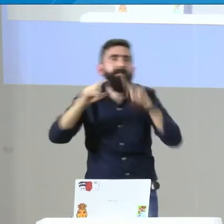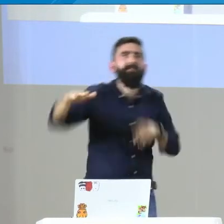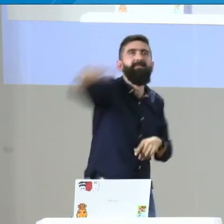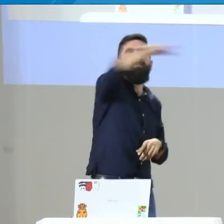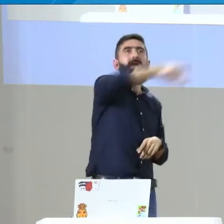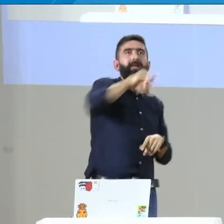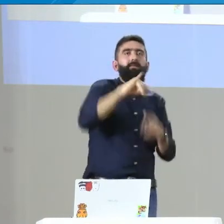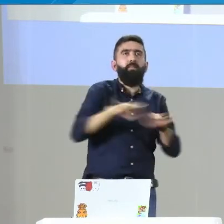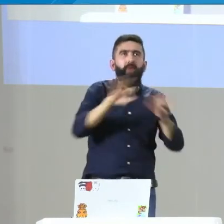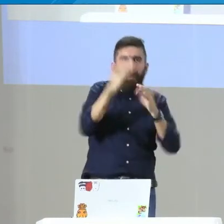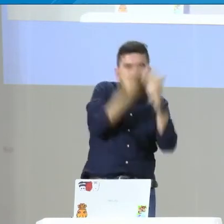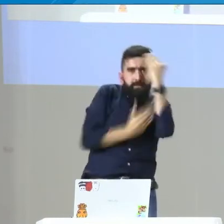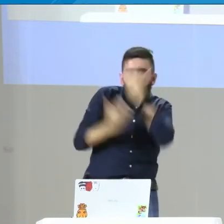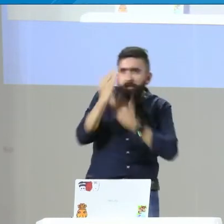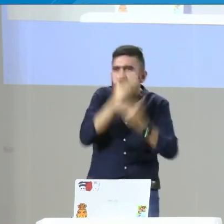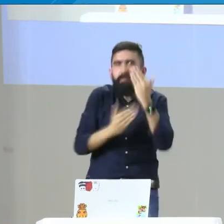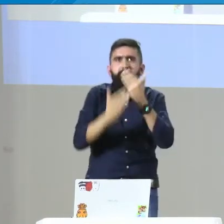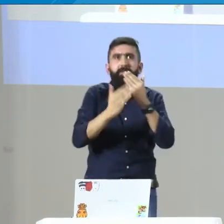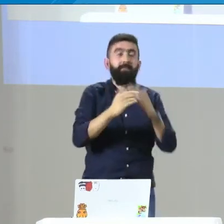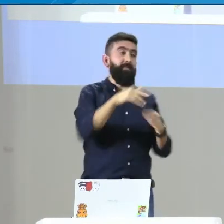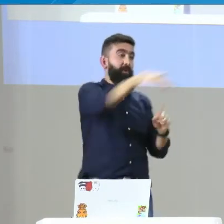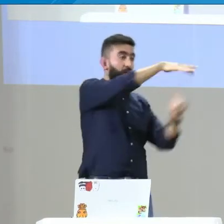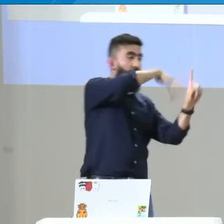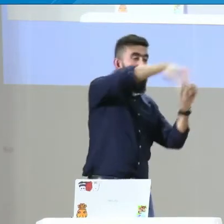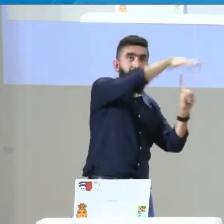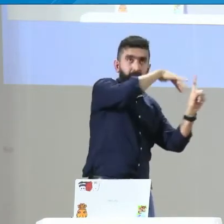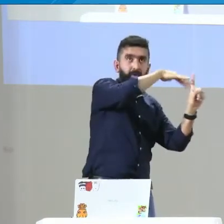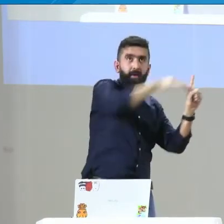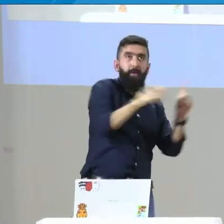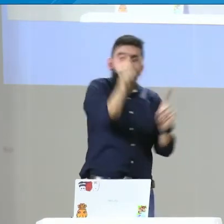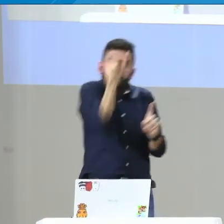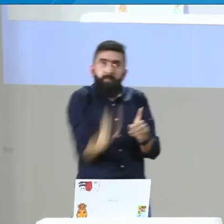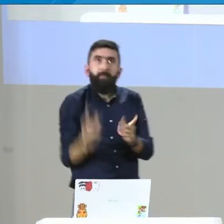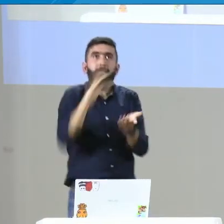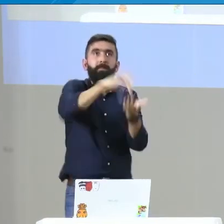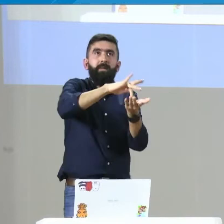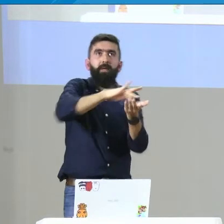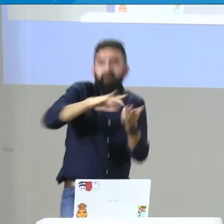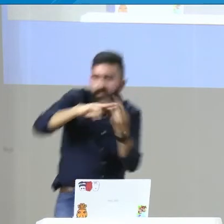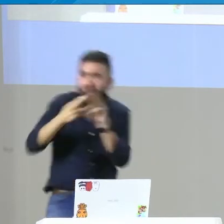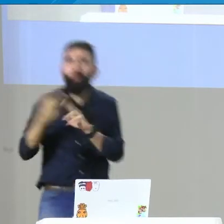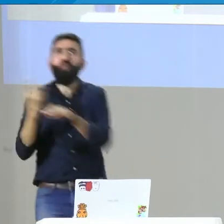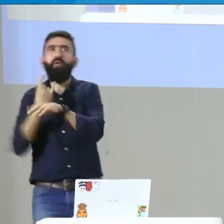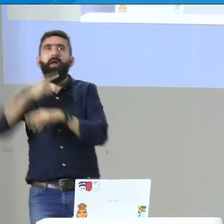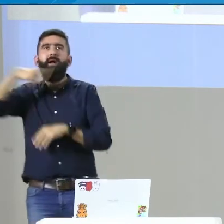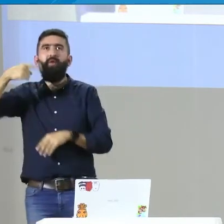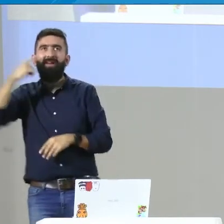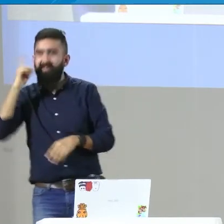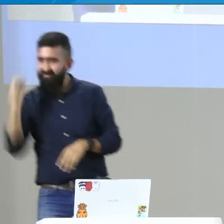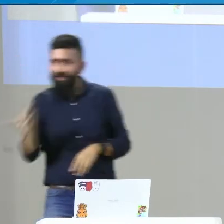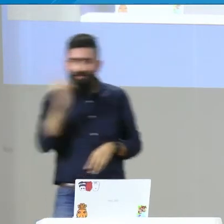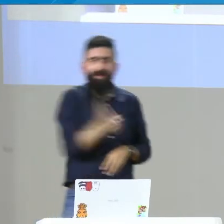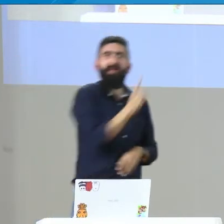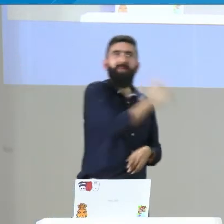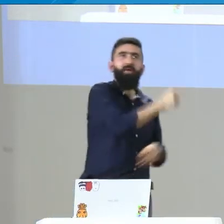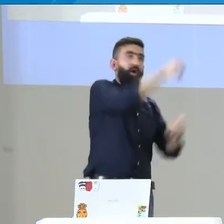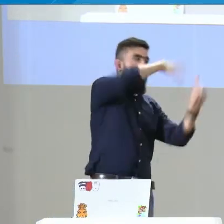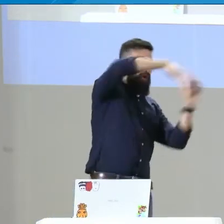cuando ya veo que la barrera es muy grande, entonces traigo el servicio de interpretación, pero eso es lo que necesitamos analizar. ¿Cuál es el contexto? ¿Cómo se relaciona la